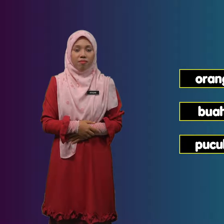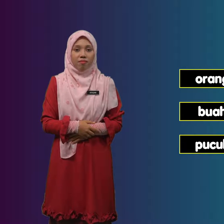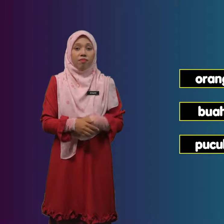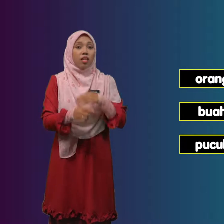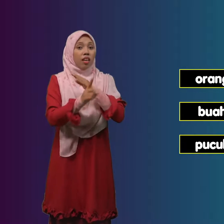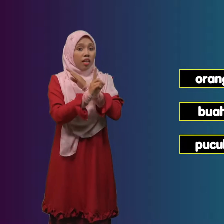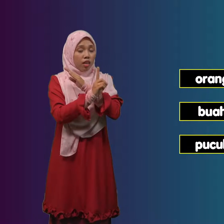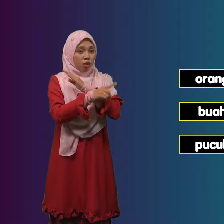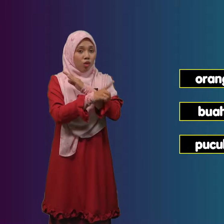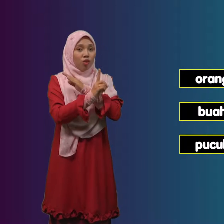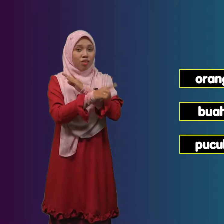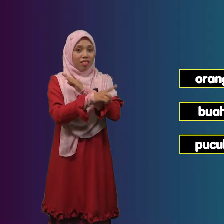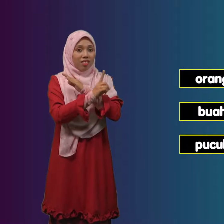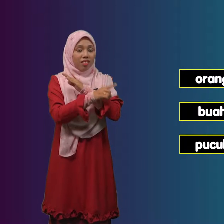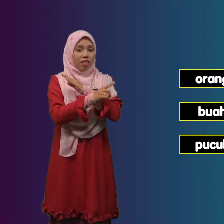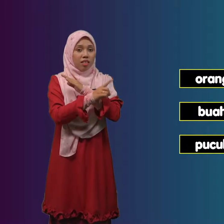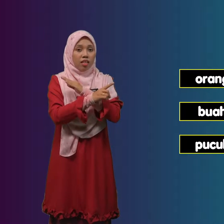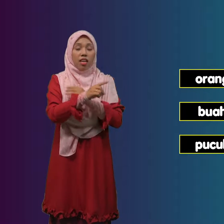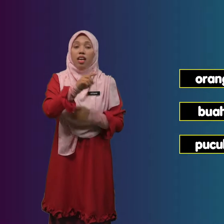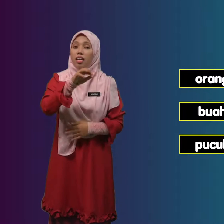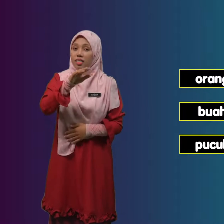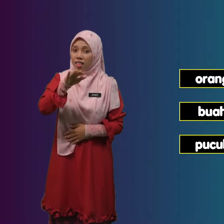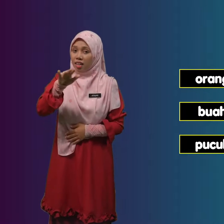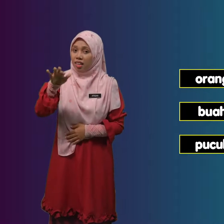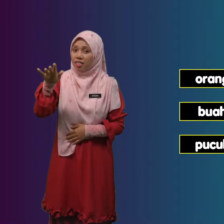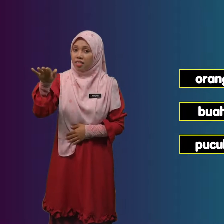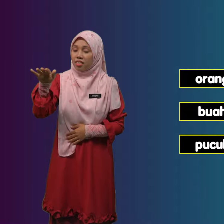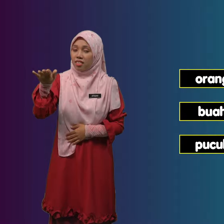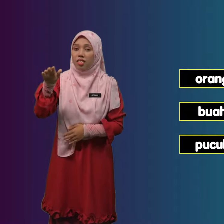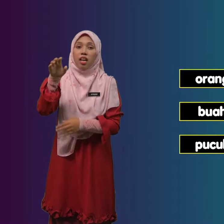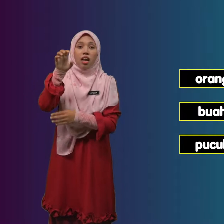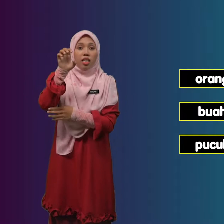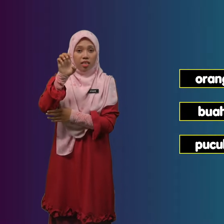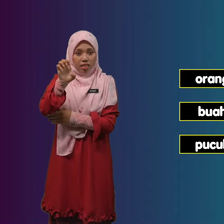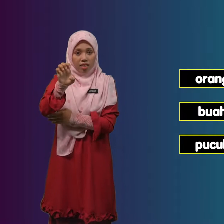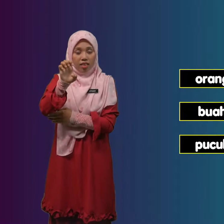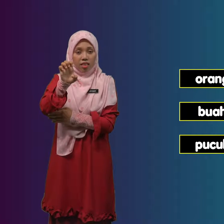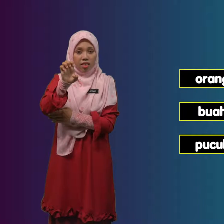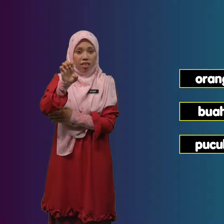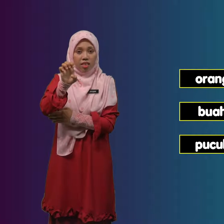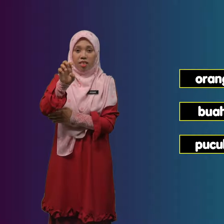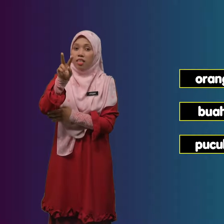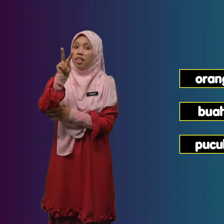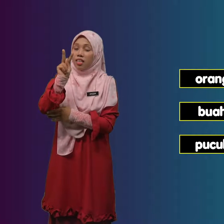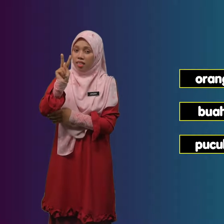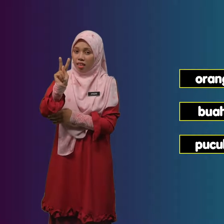Ekor Ejaan Ejaan E K